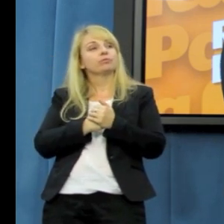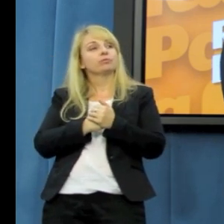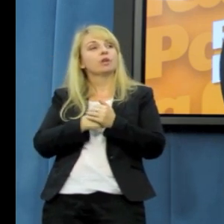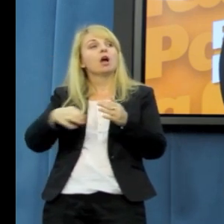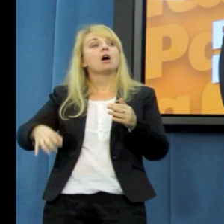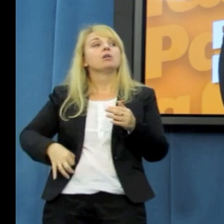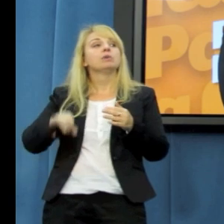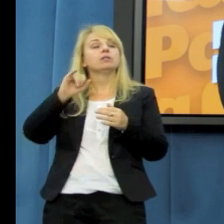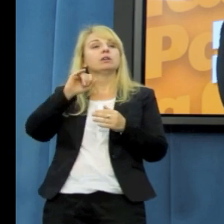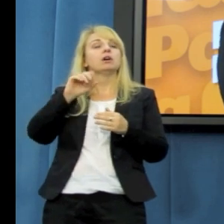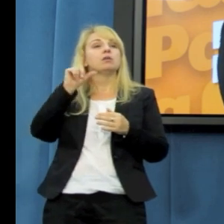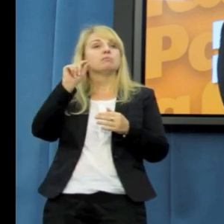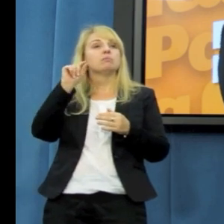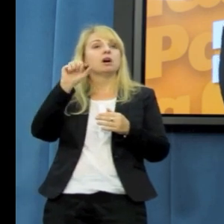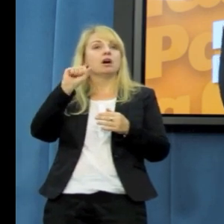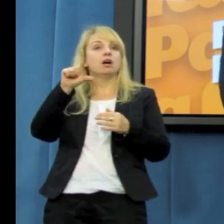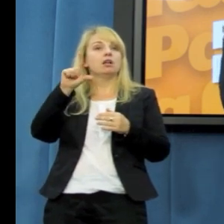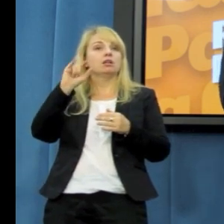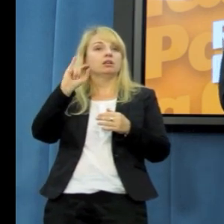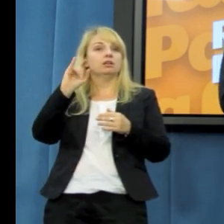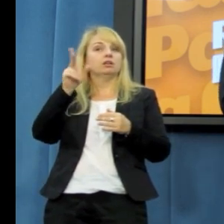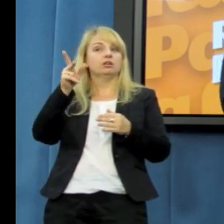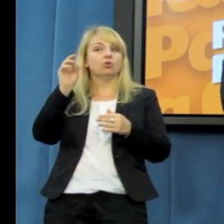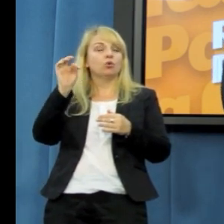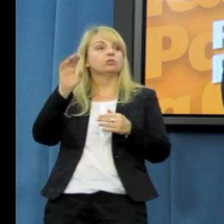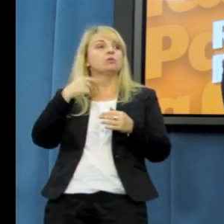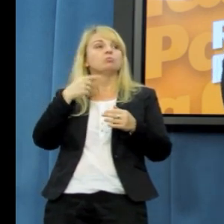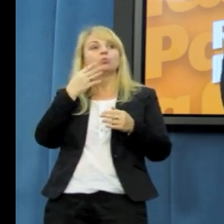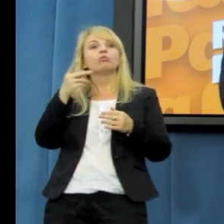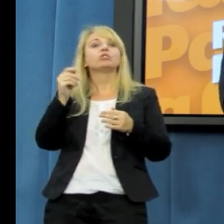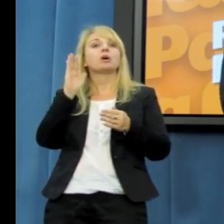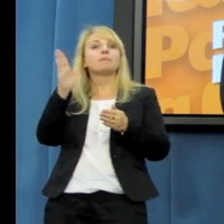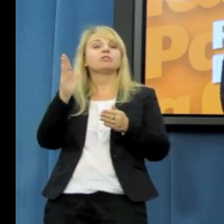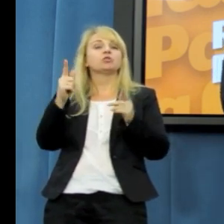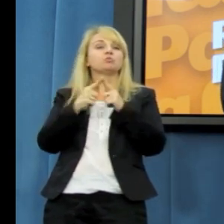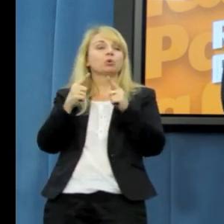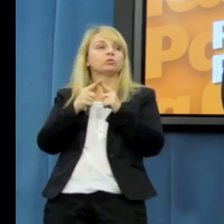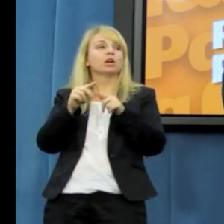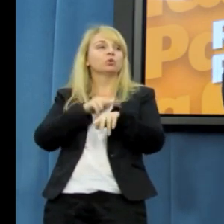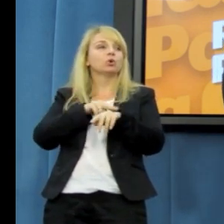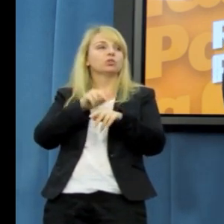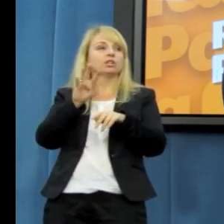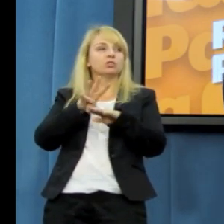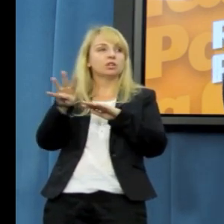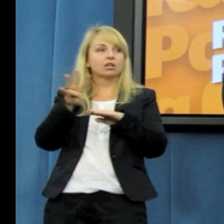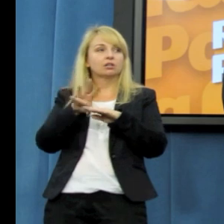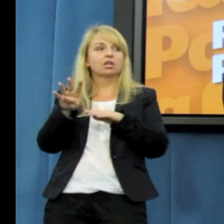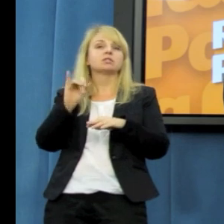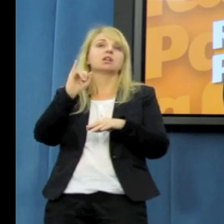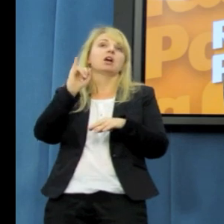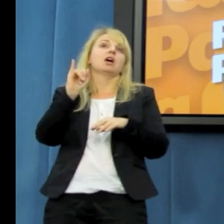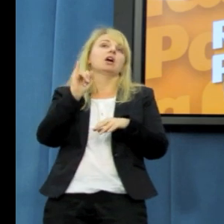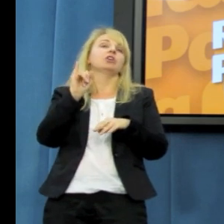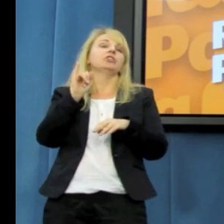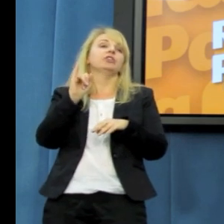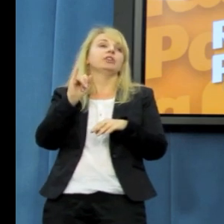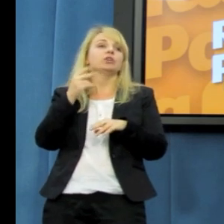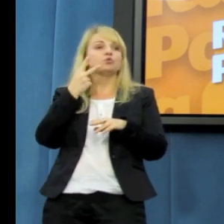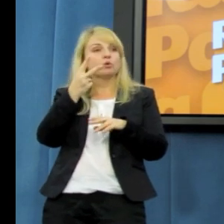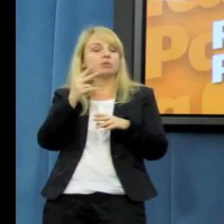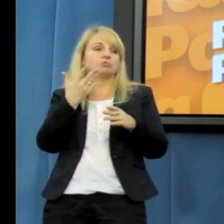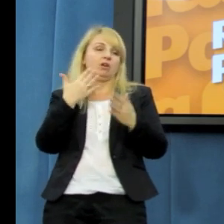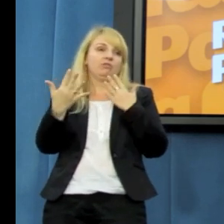ja może Pani kontaktujcie za spotkaniem o godzinie 14.00 w Ministerstwie Gospodarki, a zatem to będzie spotkanie na gruncie Waldemara Pawlaka. Czy Wy nie przechodzicie na plan